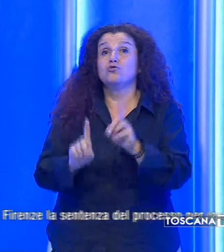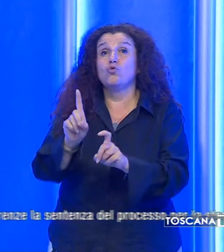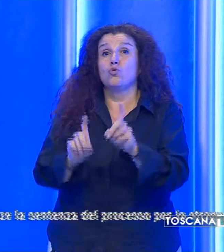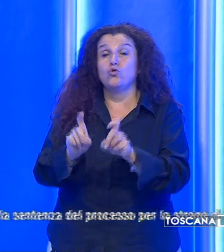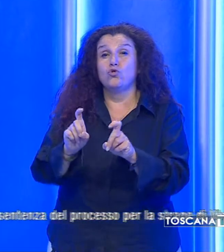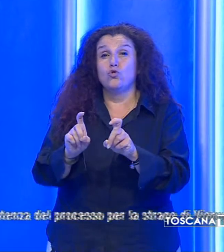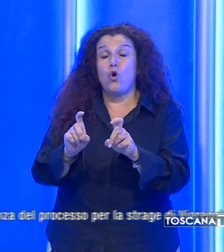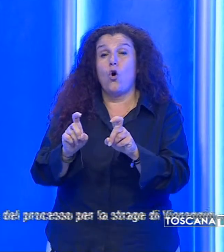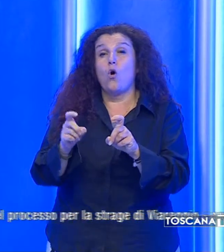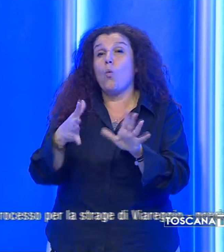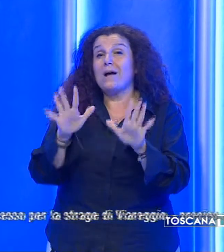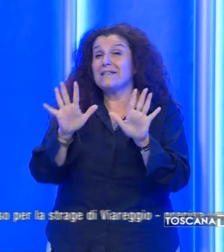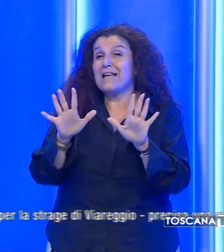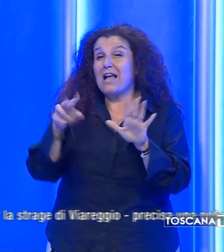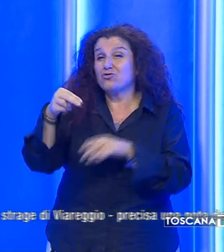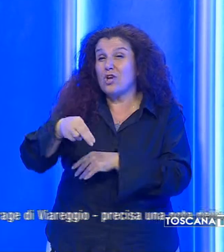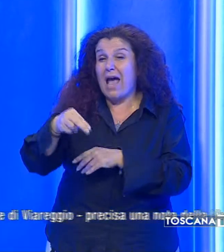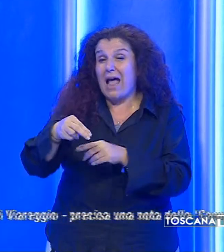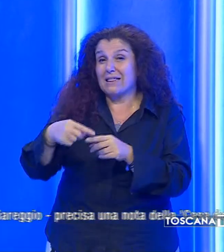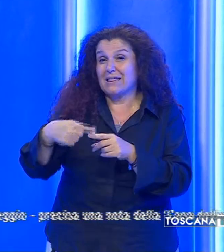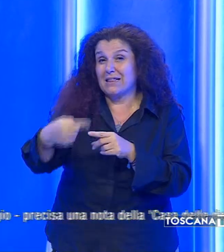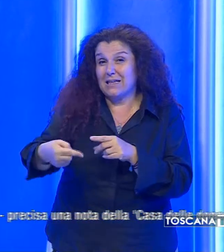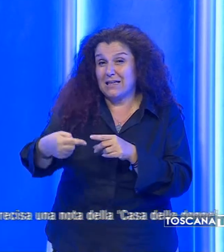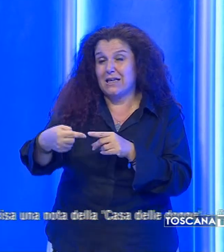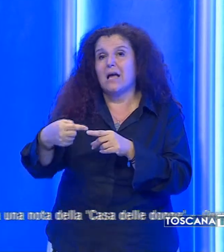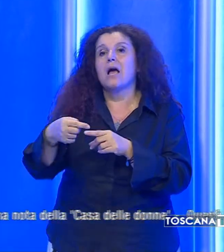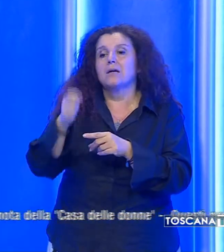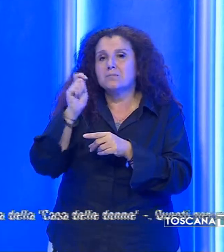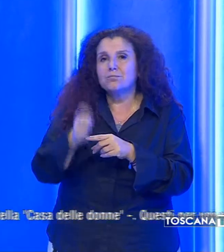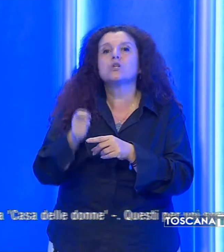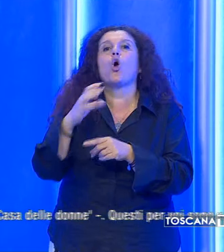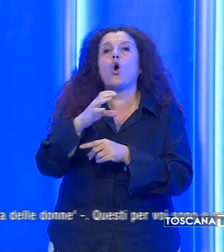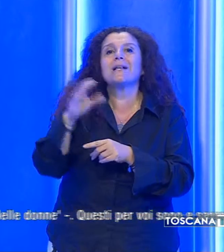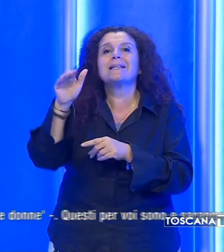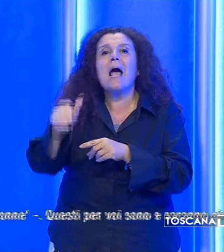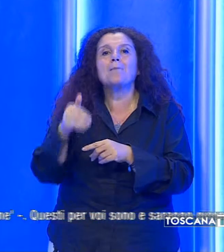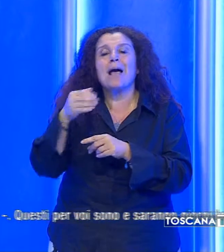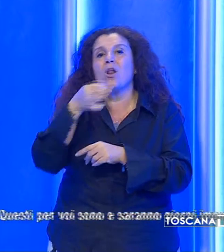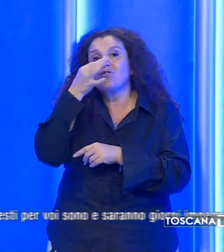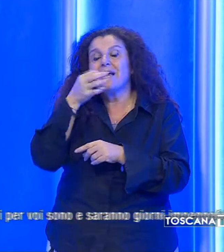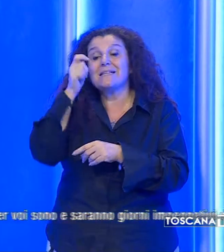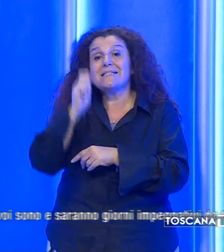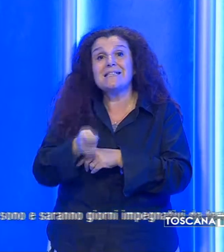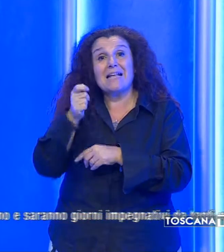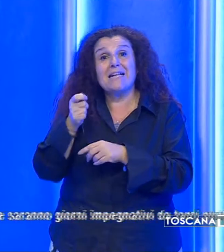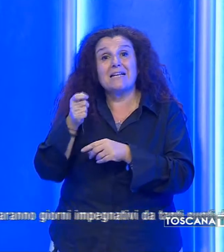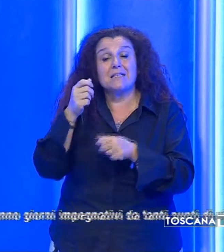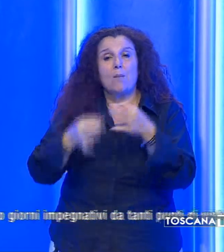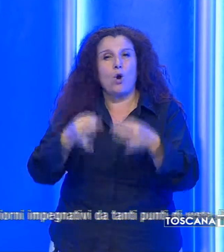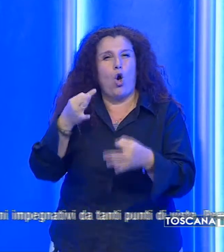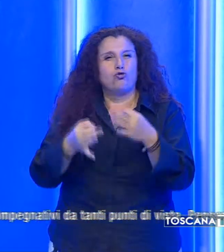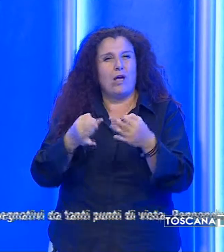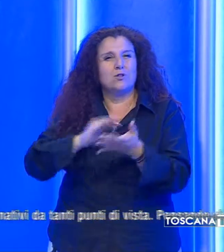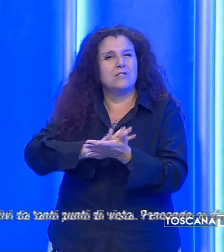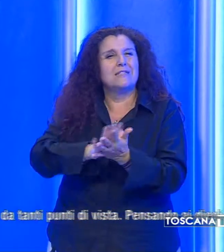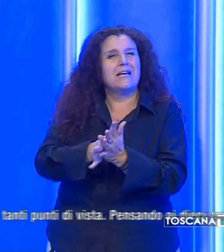giorni dal decennale, sarà emessa dalla Corte di Appello di Firenze la sentenza del processo per la